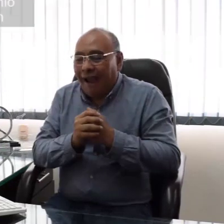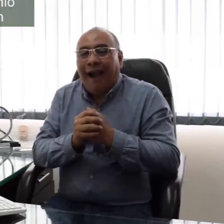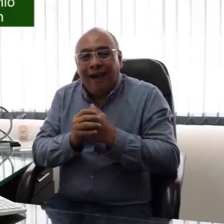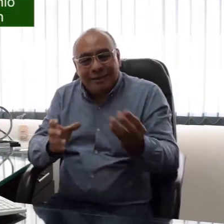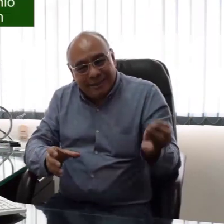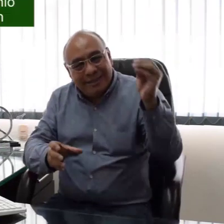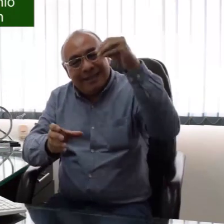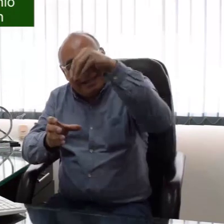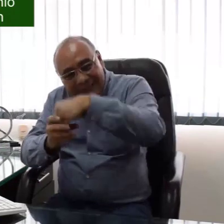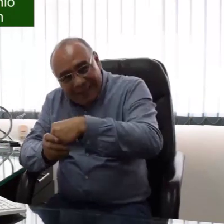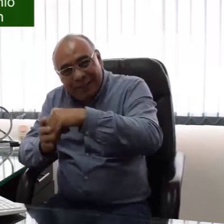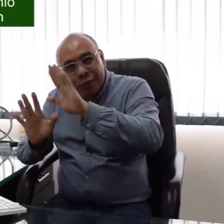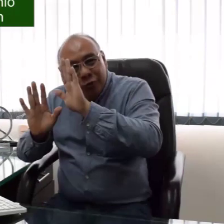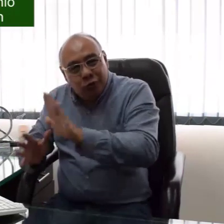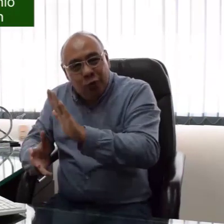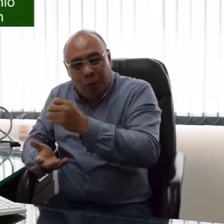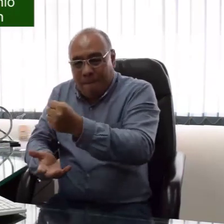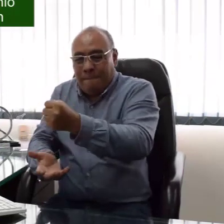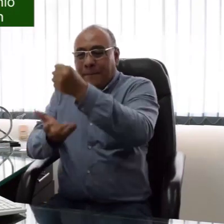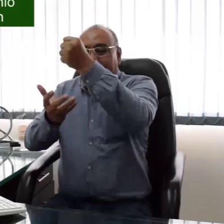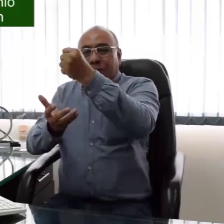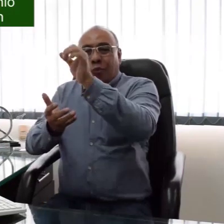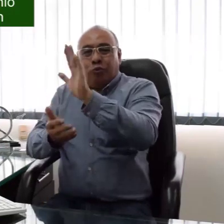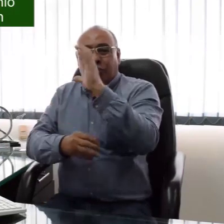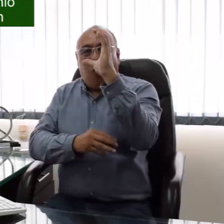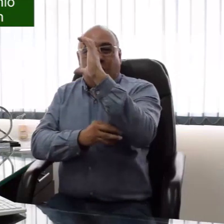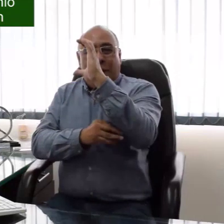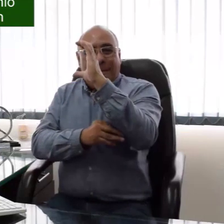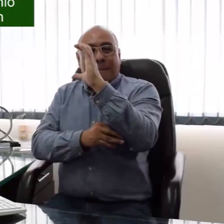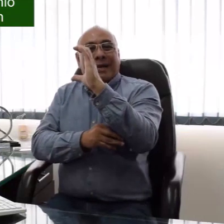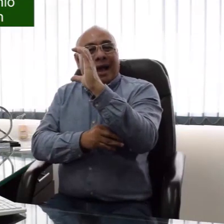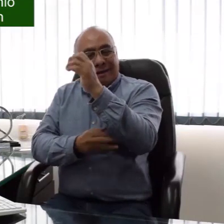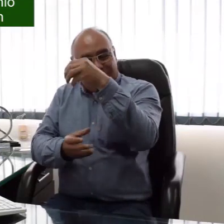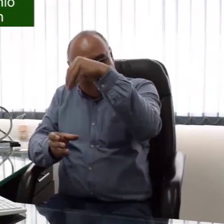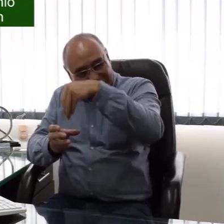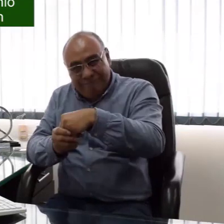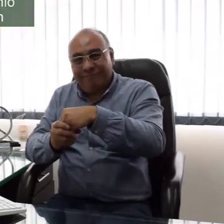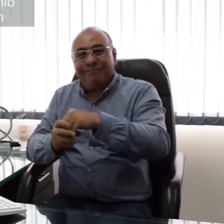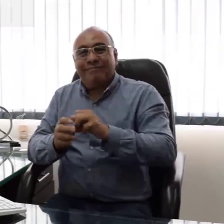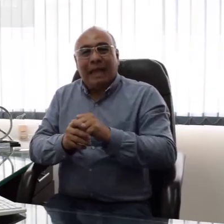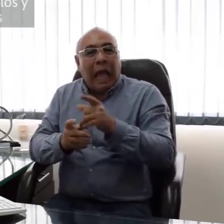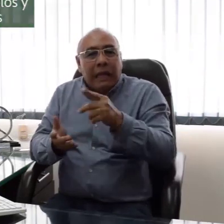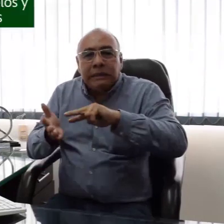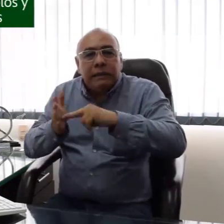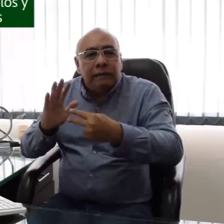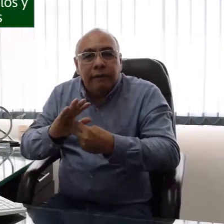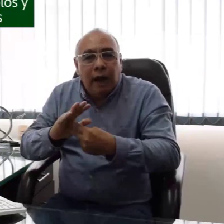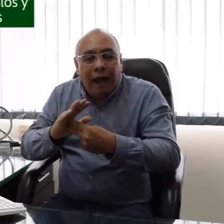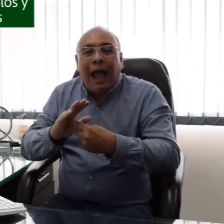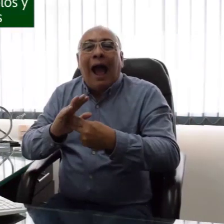Todo esto forma parte del patrimonio pluricultural de la nación, siendo